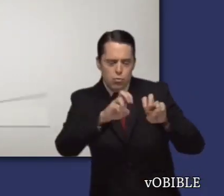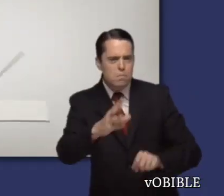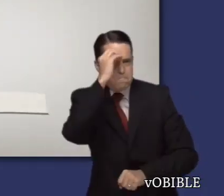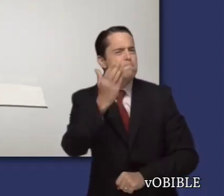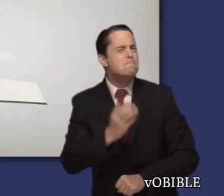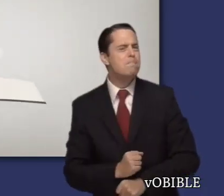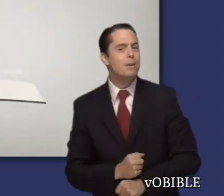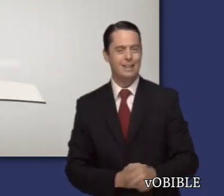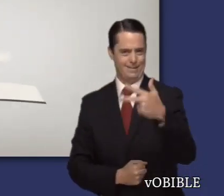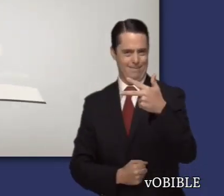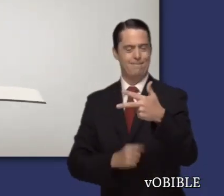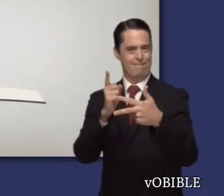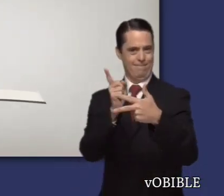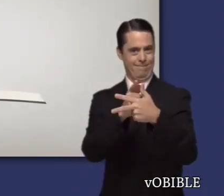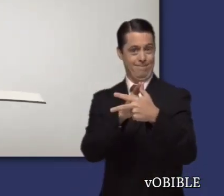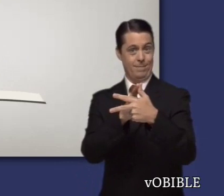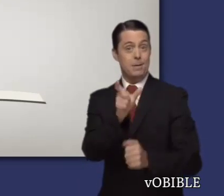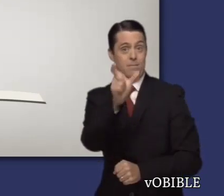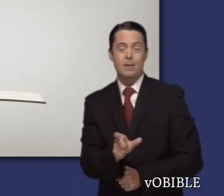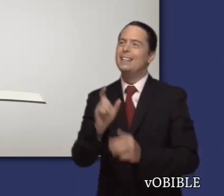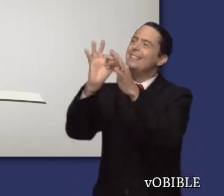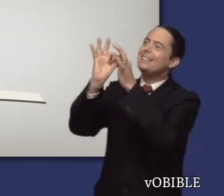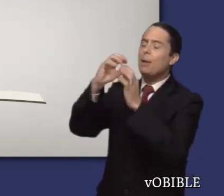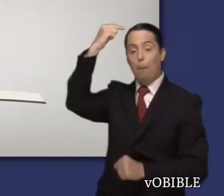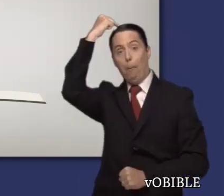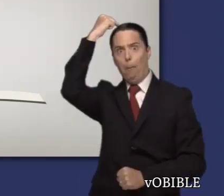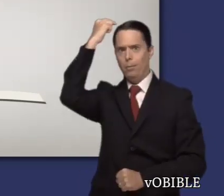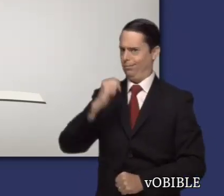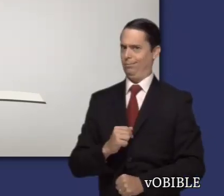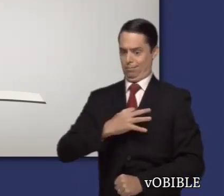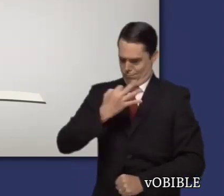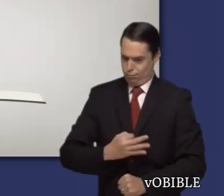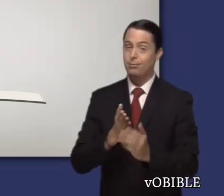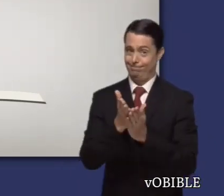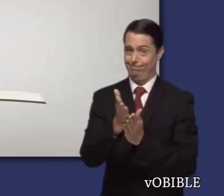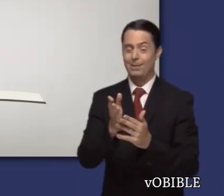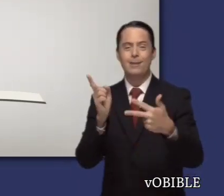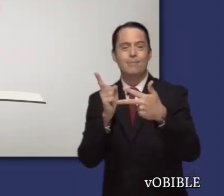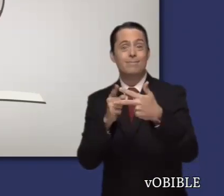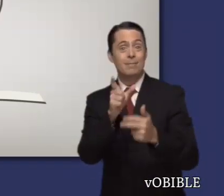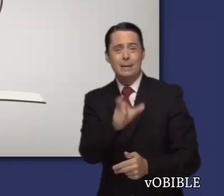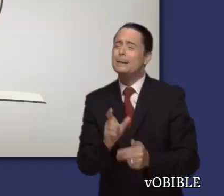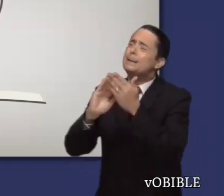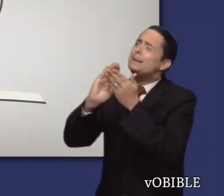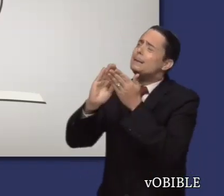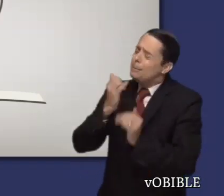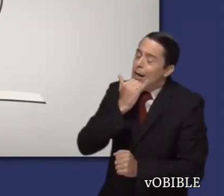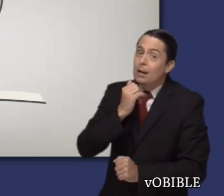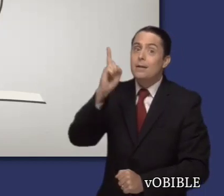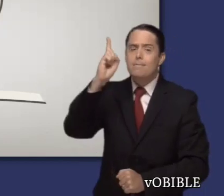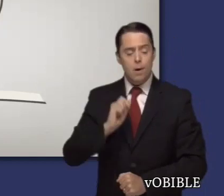Cuando estudie el libro de Oseas, fíjese en que Jehová espera que lo adoremos sin hipocresía, que es